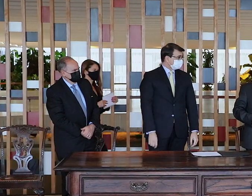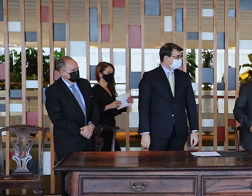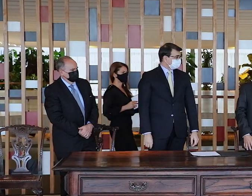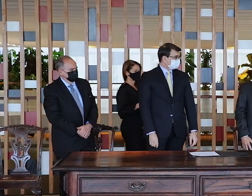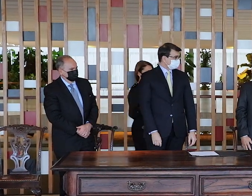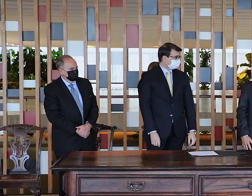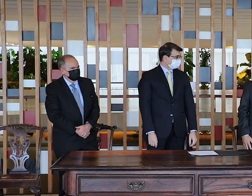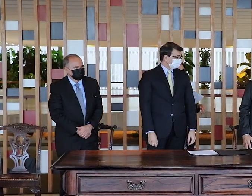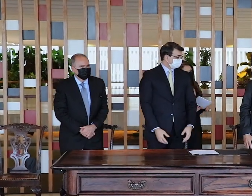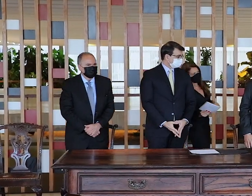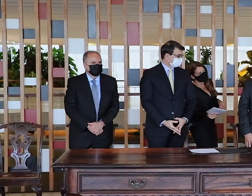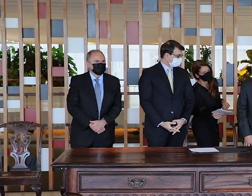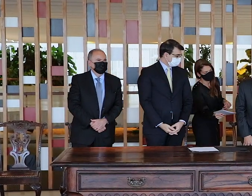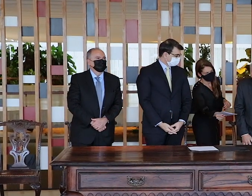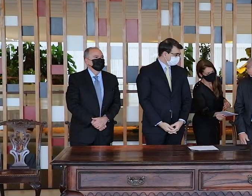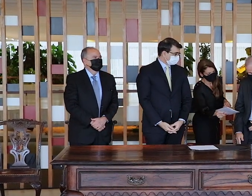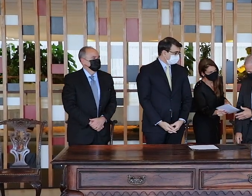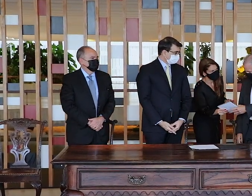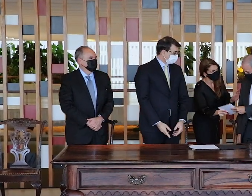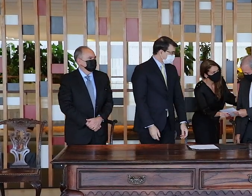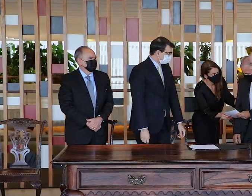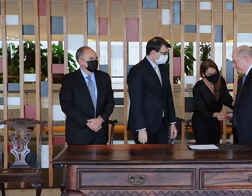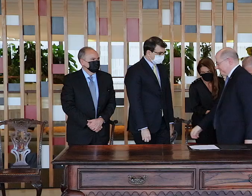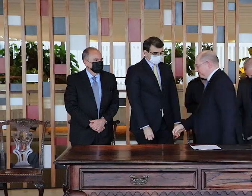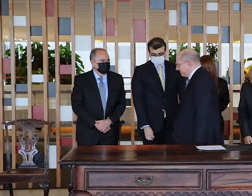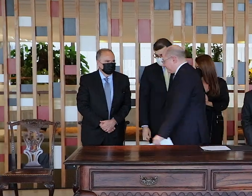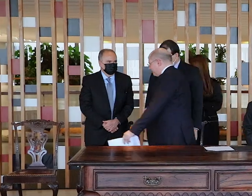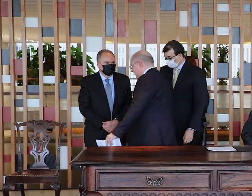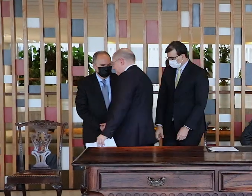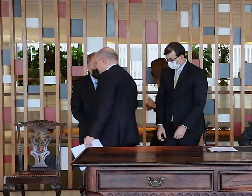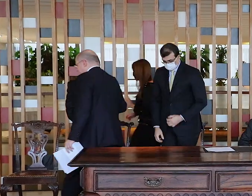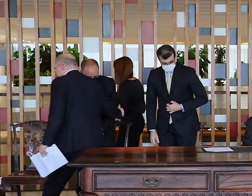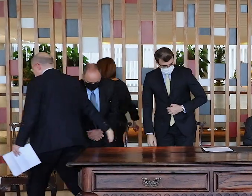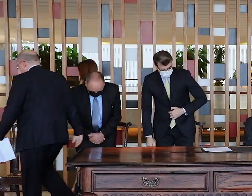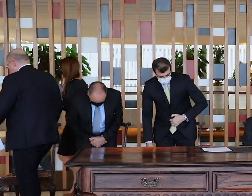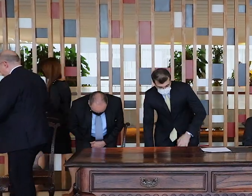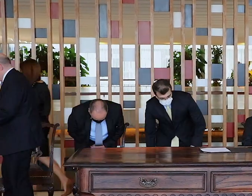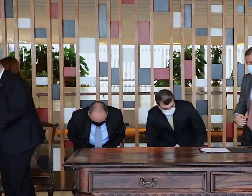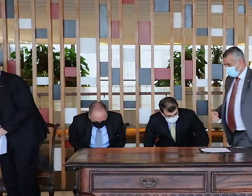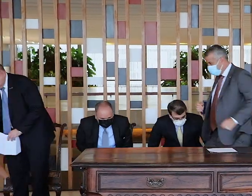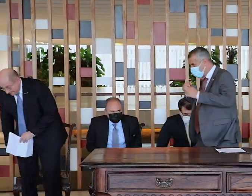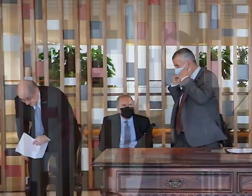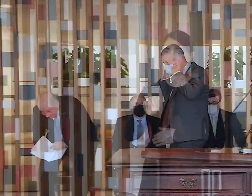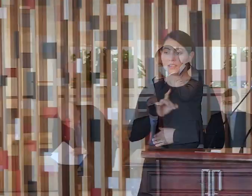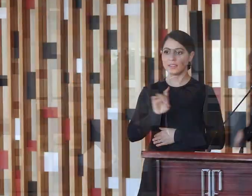Neste momento, fará uso da palavra o deputado federal Evair Vieira de Mello.